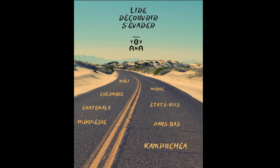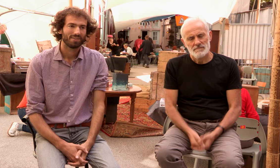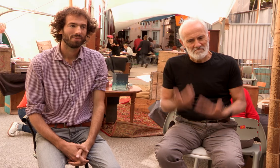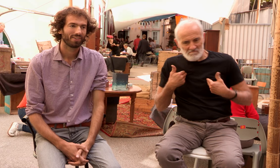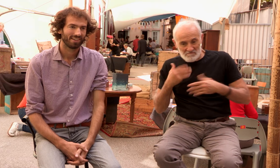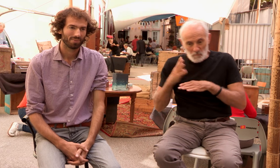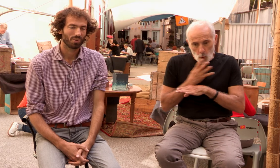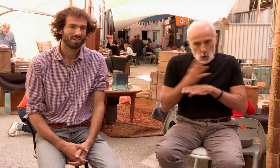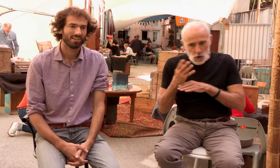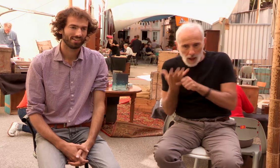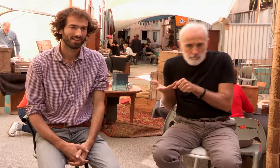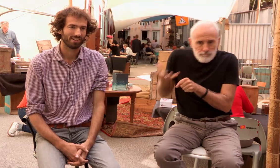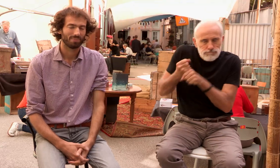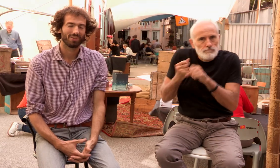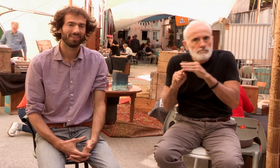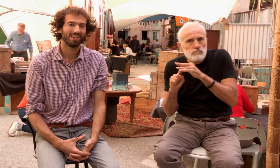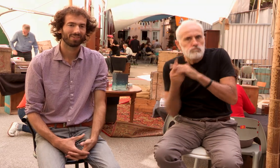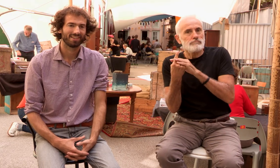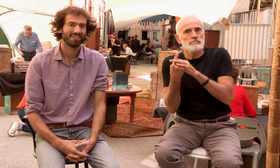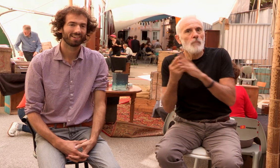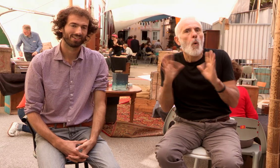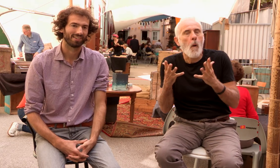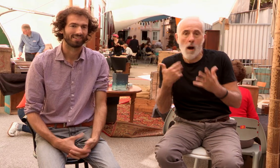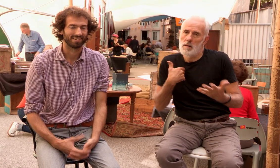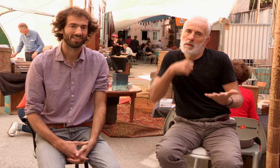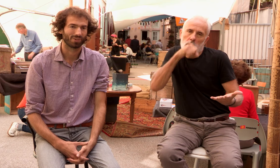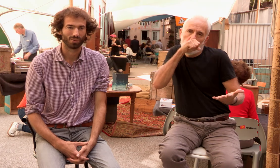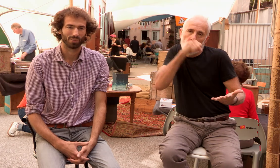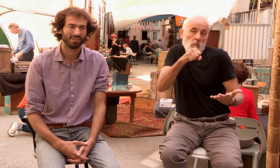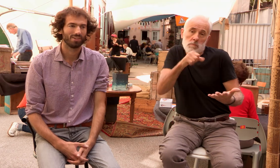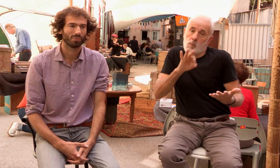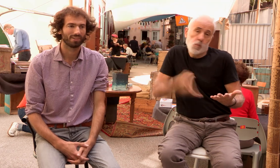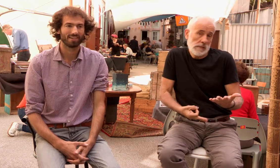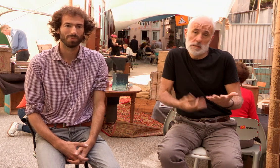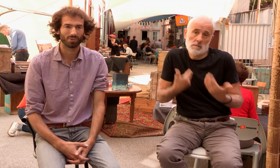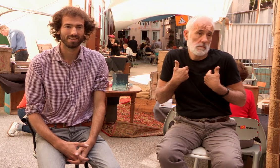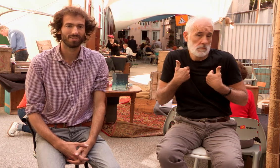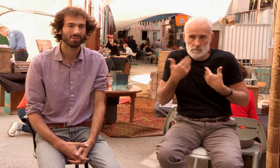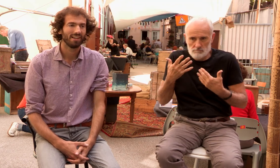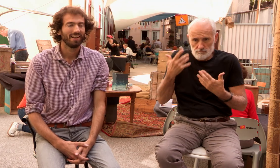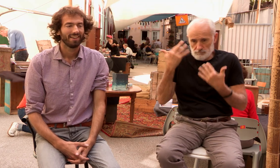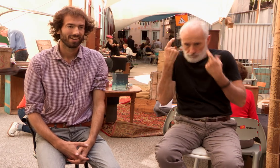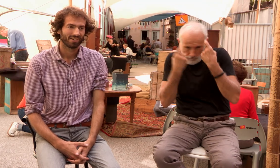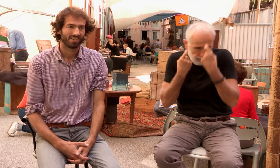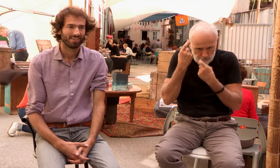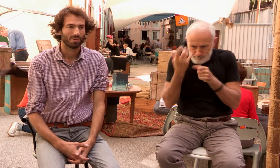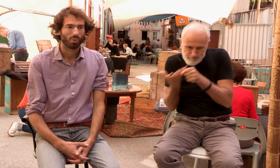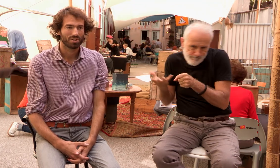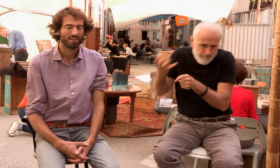Évidemment, c'est un projet passionnel, mon idée de monter cette maison d'édition. C'est un projet